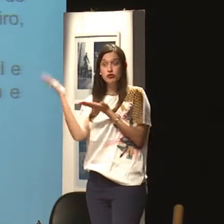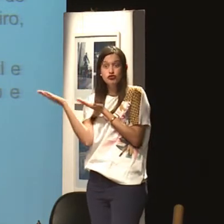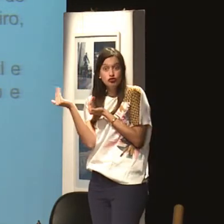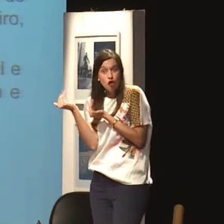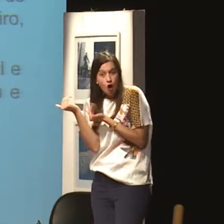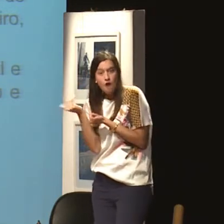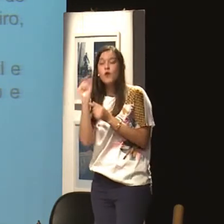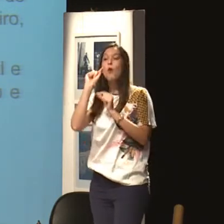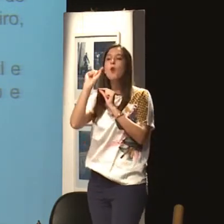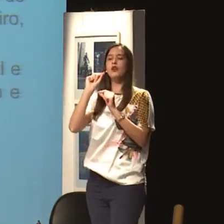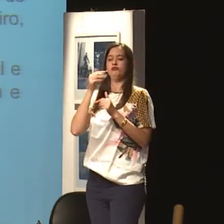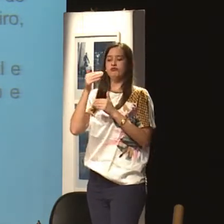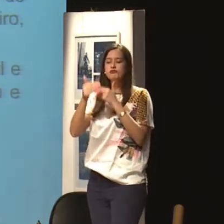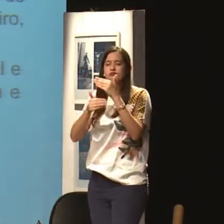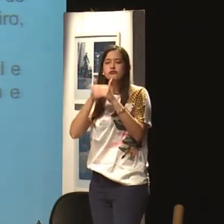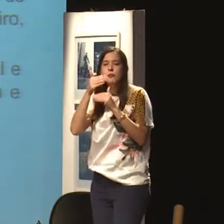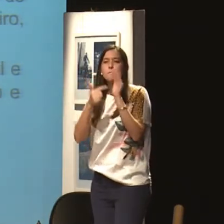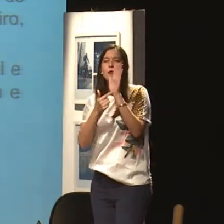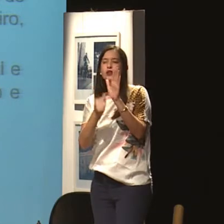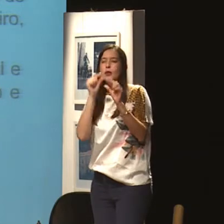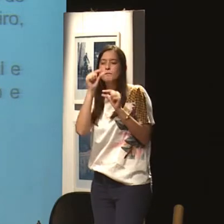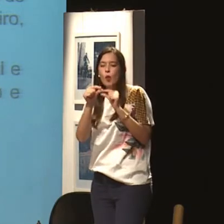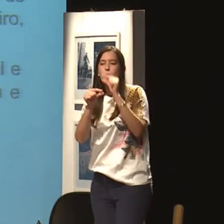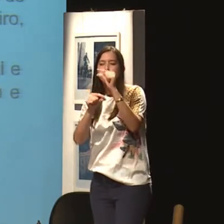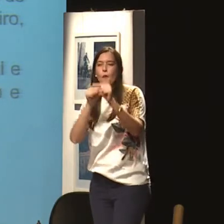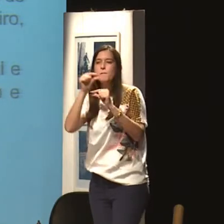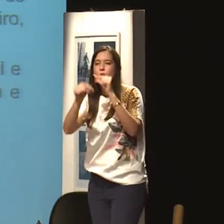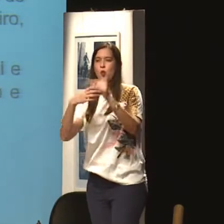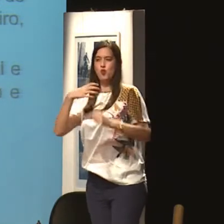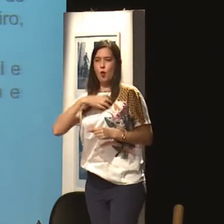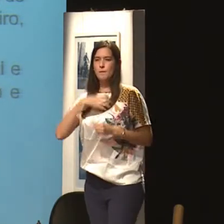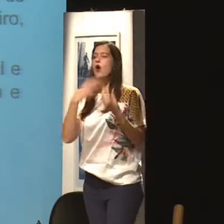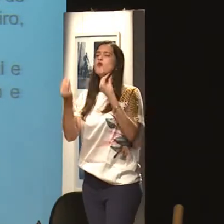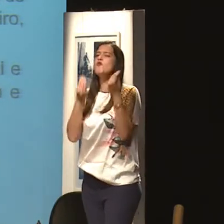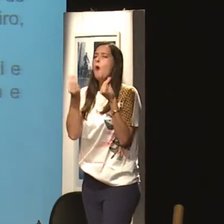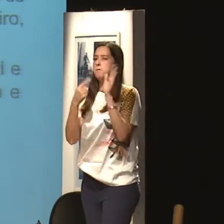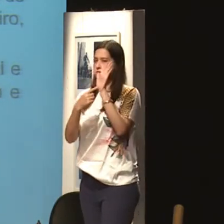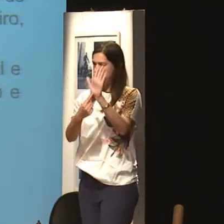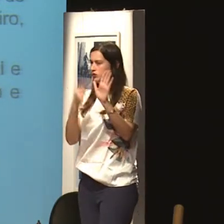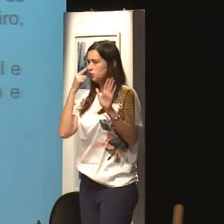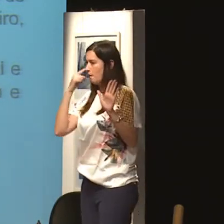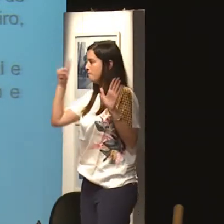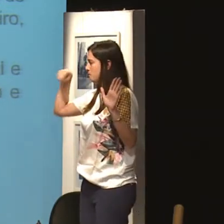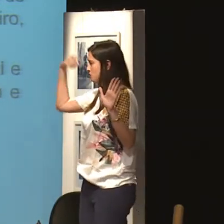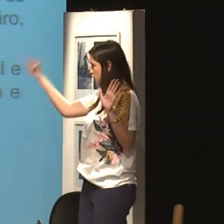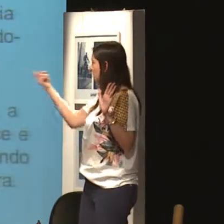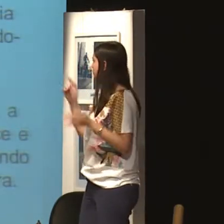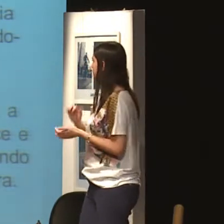eu vejo jovens, né, que namoram, que começam num relacionamento e um relacionamento abusivo, ele não é mostrado logo de cara, é aos